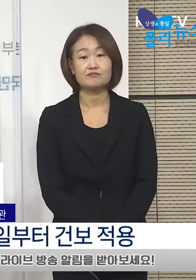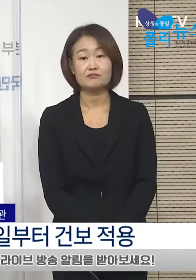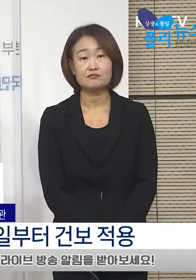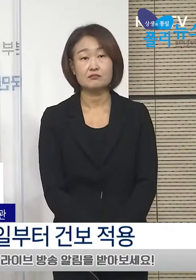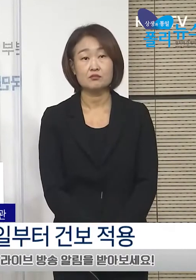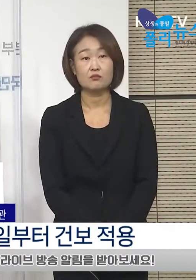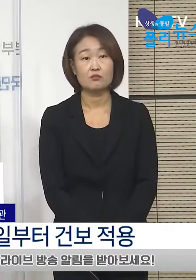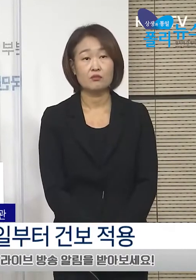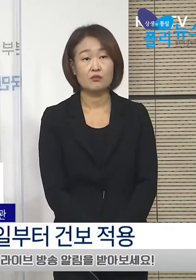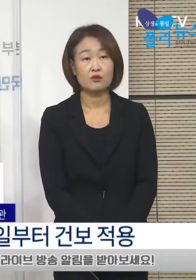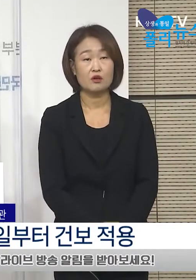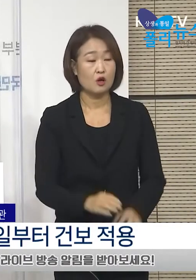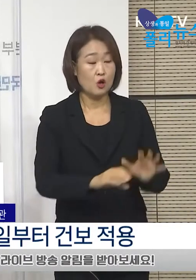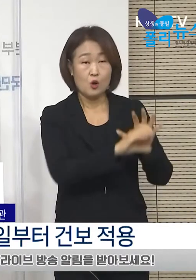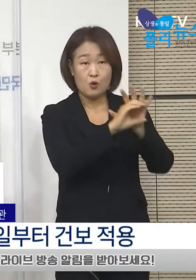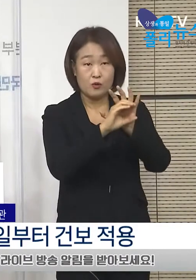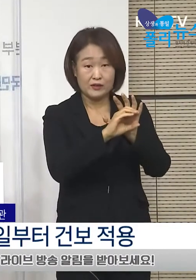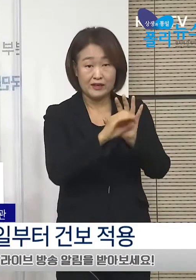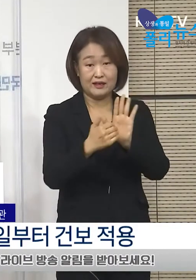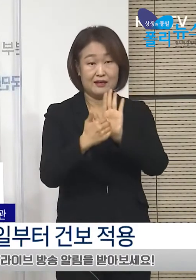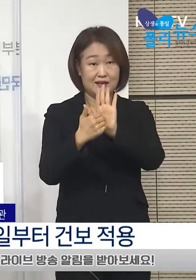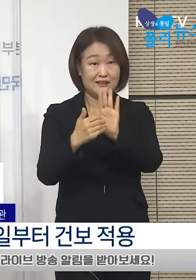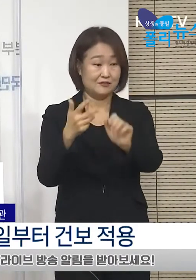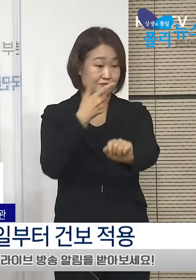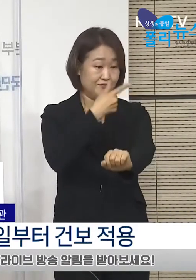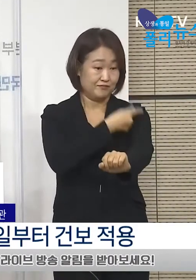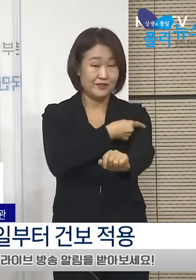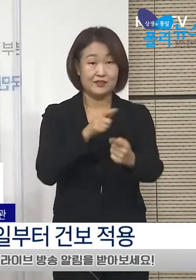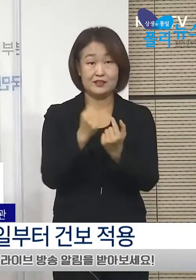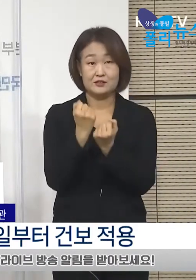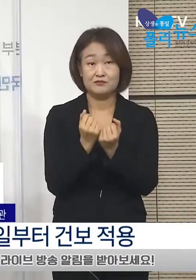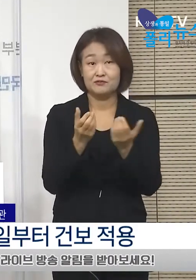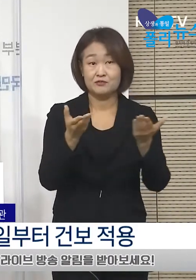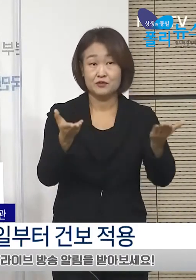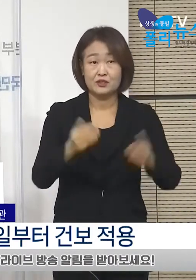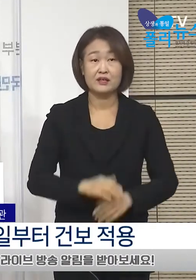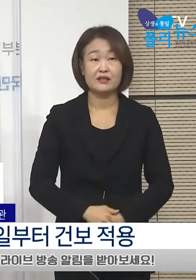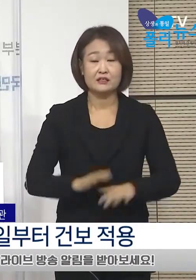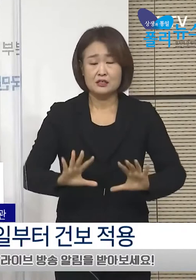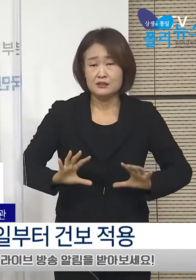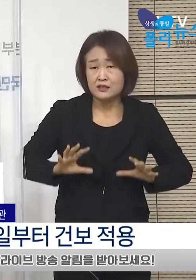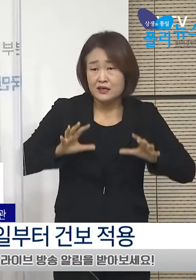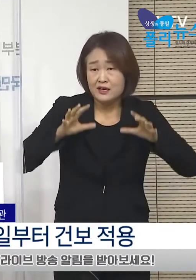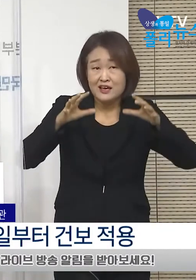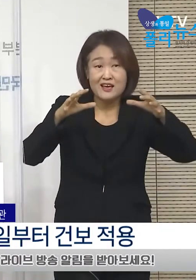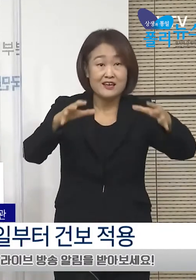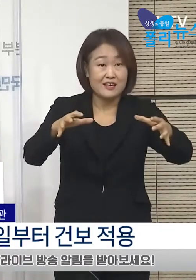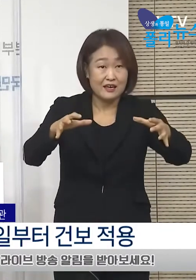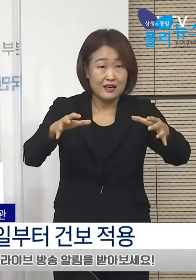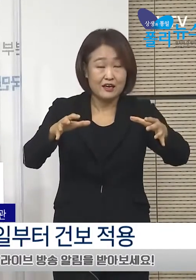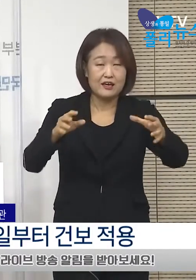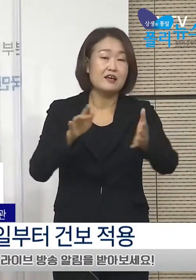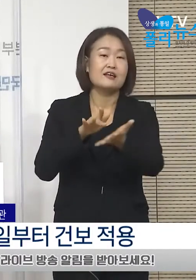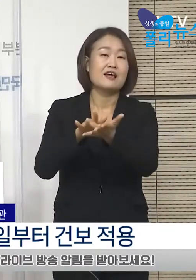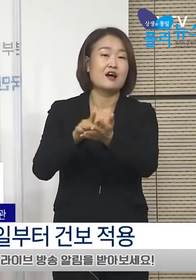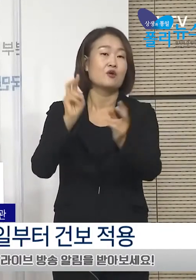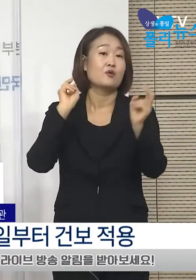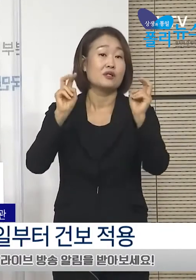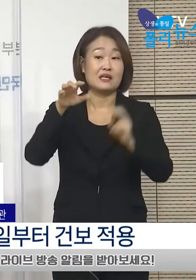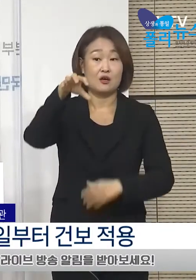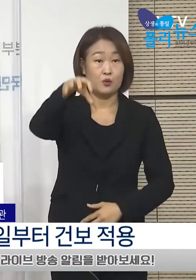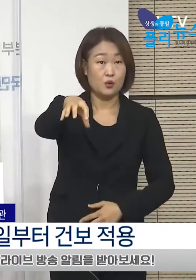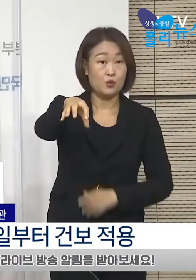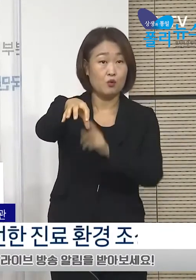코로나19 백신에 대해 설명드리겠습니다. 최근 다국적 제약회사에서 백신 개발과 관련한